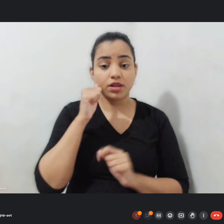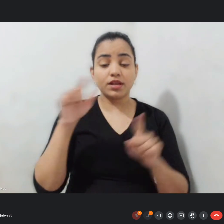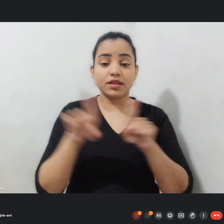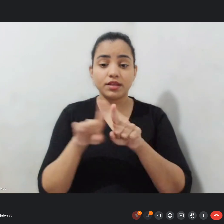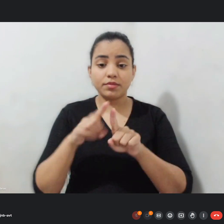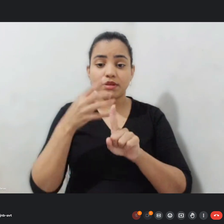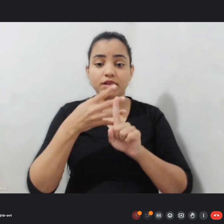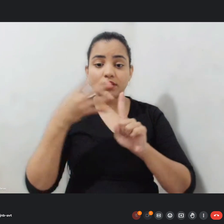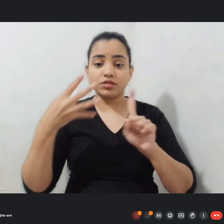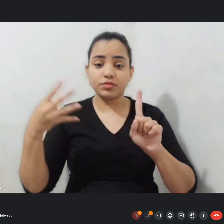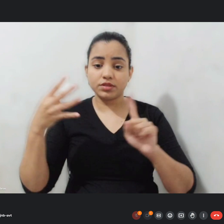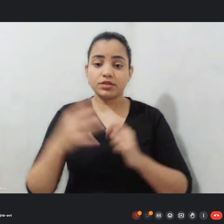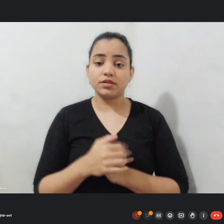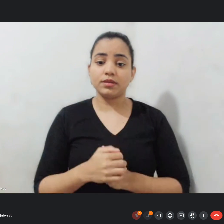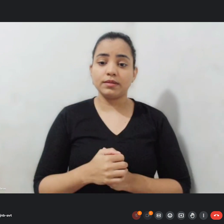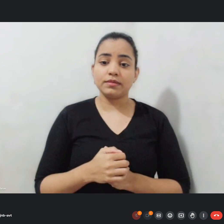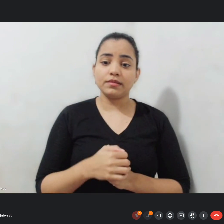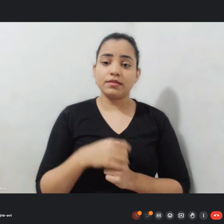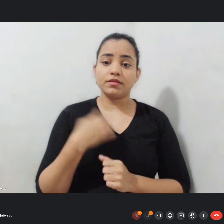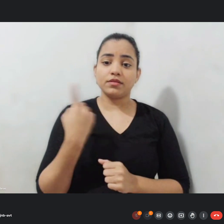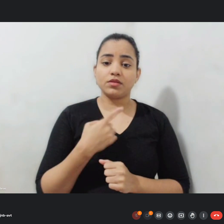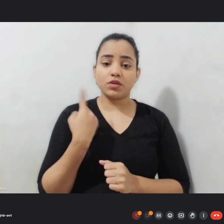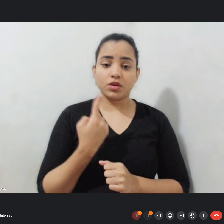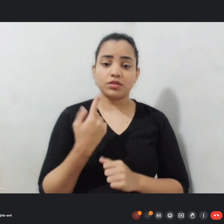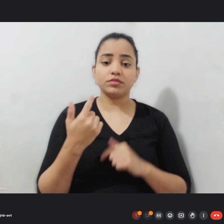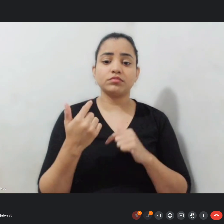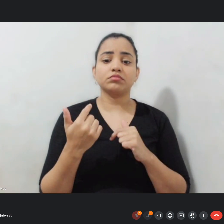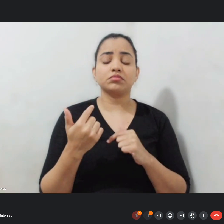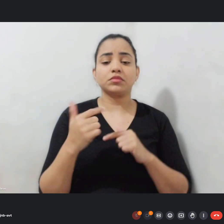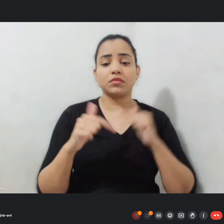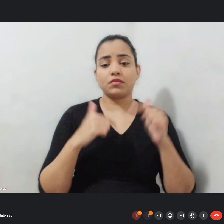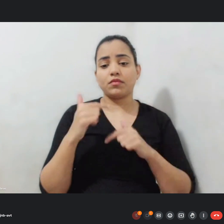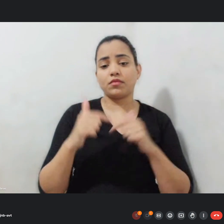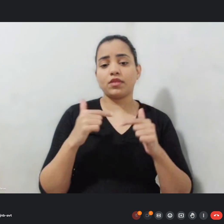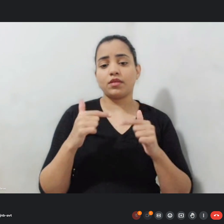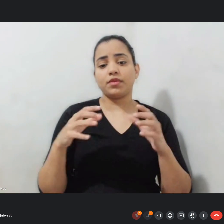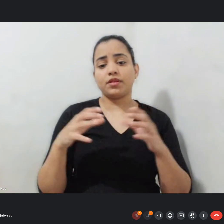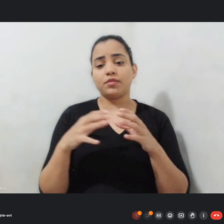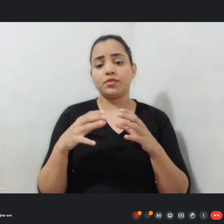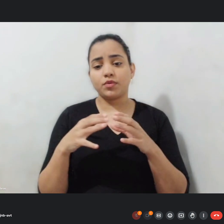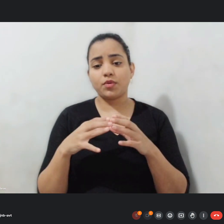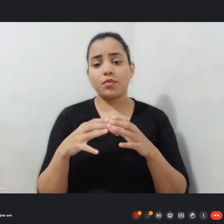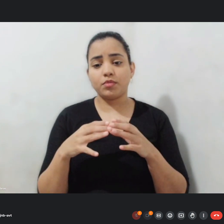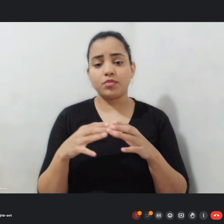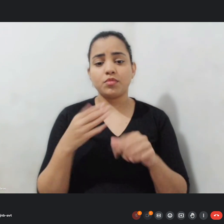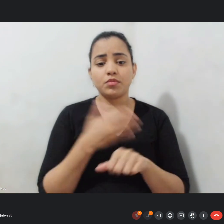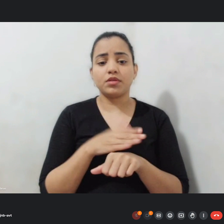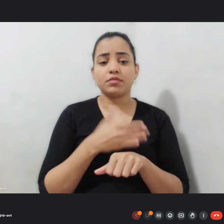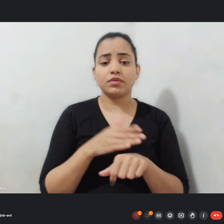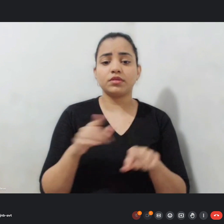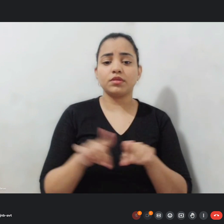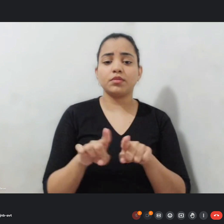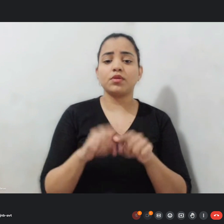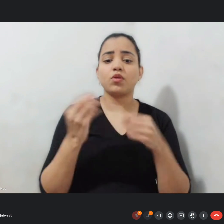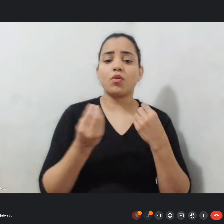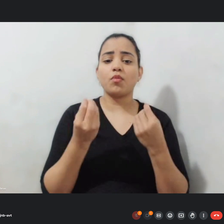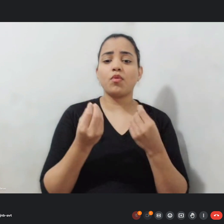nós participamos desse bloco e nós participamos através de lives porque estávamos no momento de pandemia